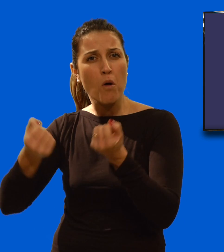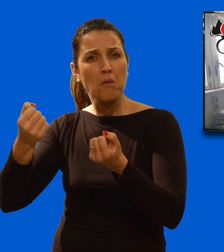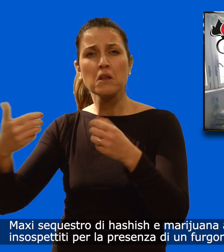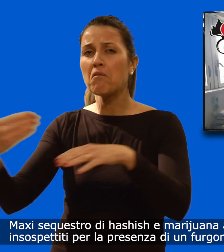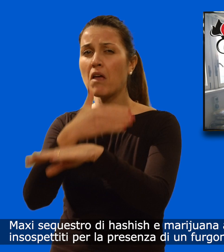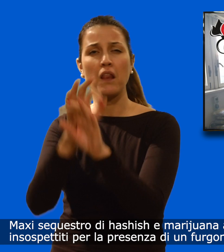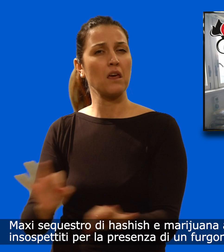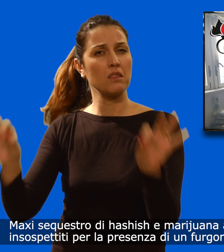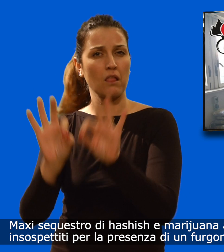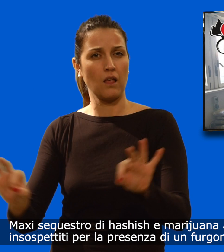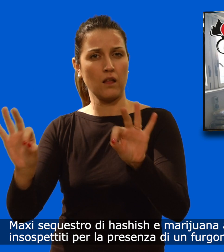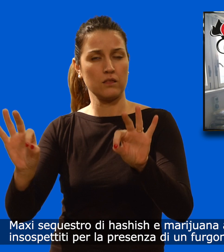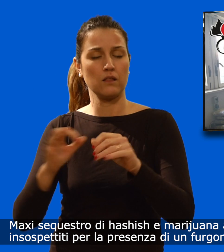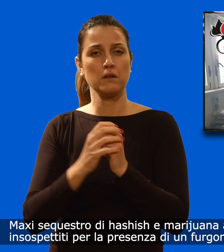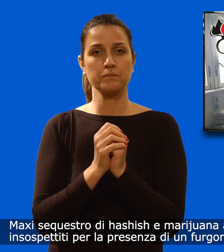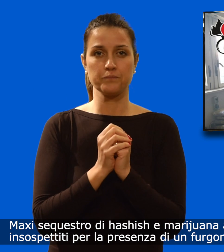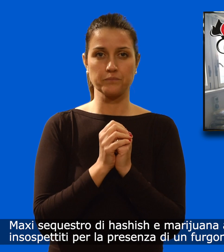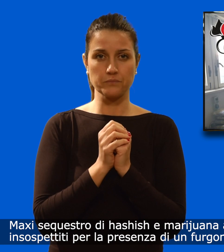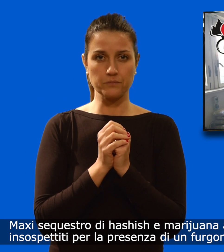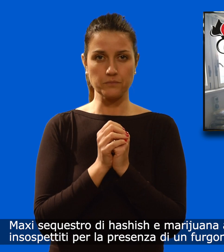Maxi sequestro di hashish e marijuana a maglie